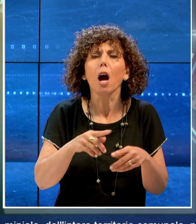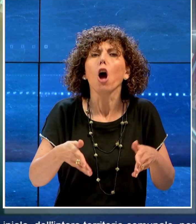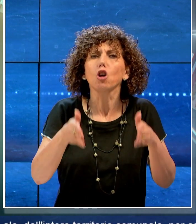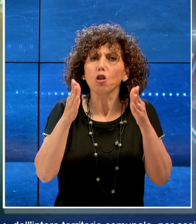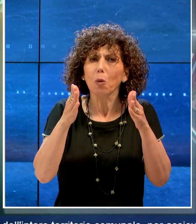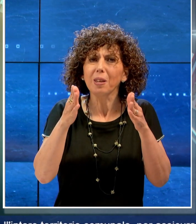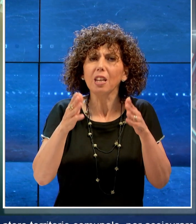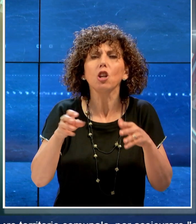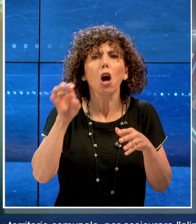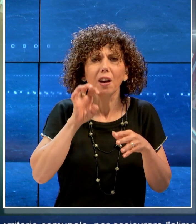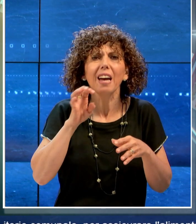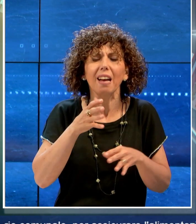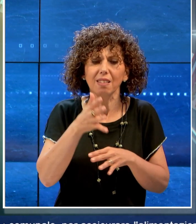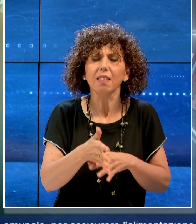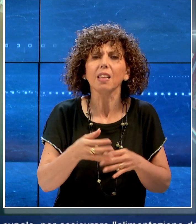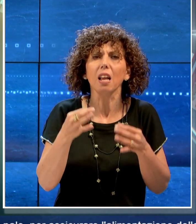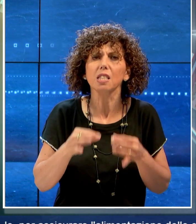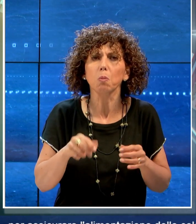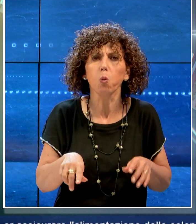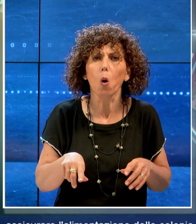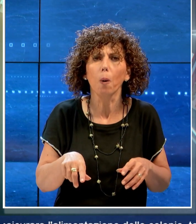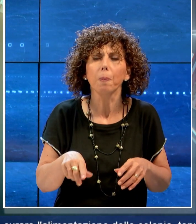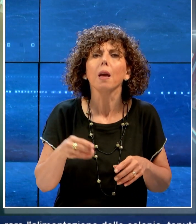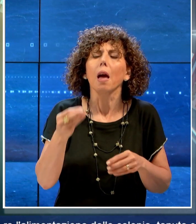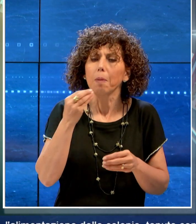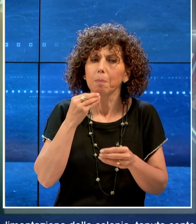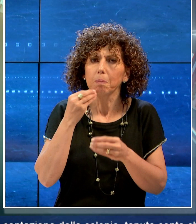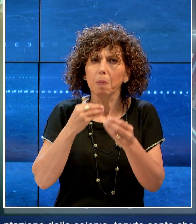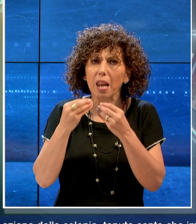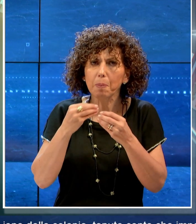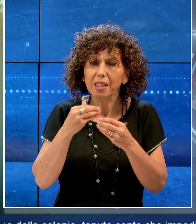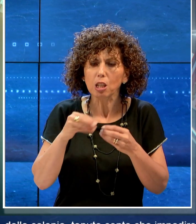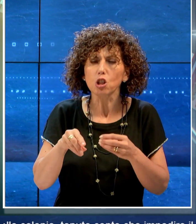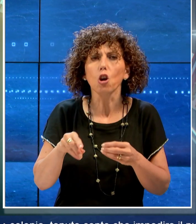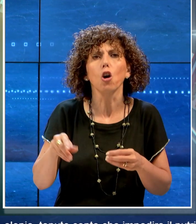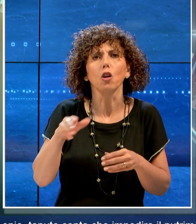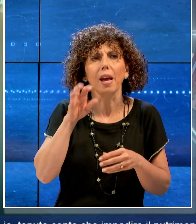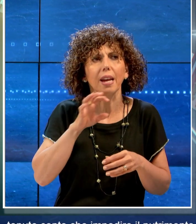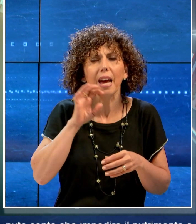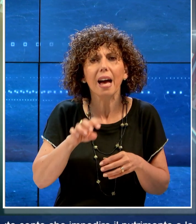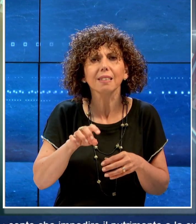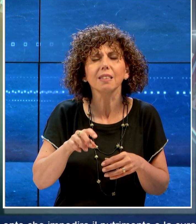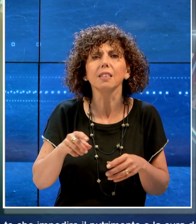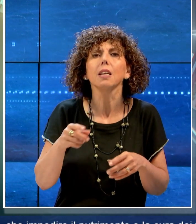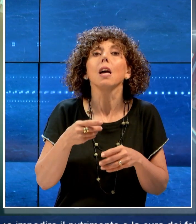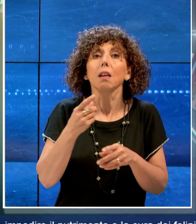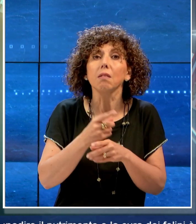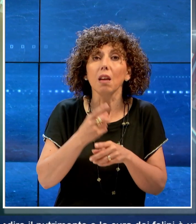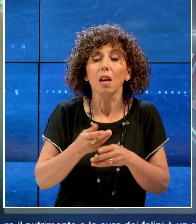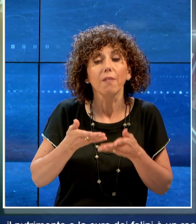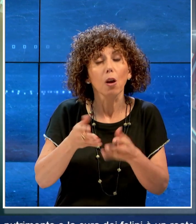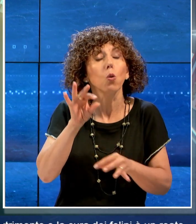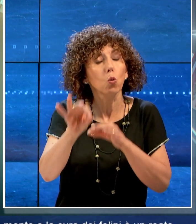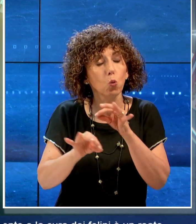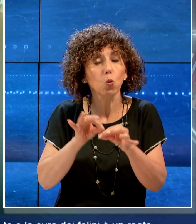dell'intero territorio comunale, per assicurare l'alimentazione delle colonie, tenuto conto che impedire il nutrimento e la